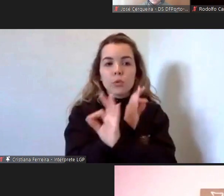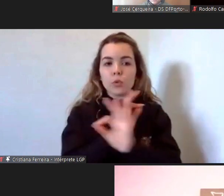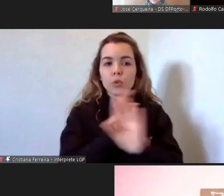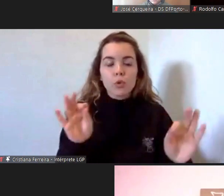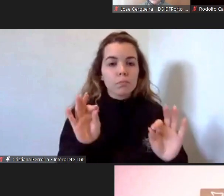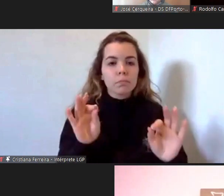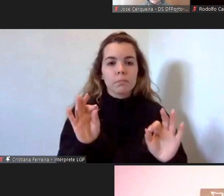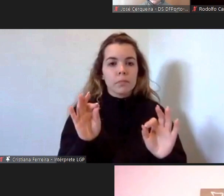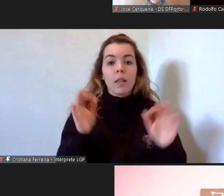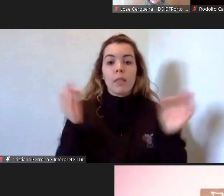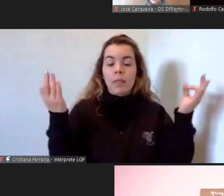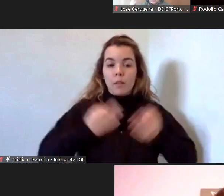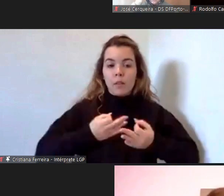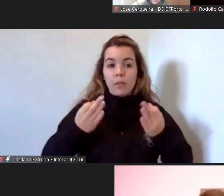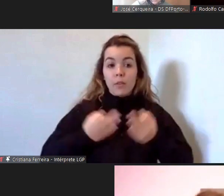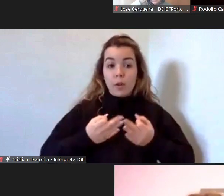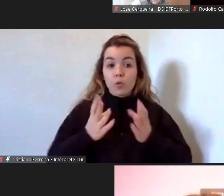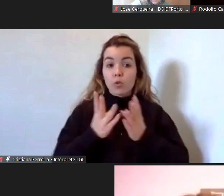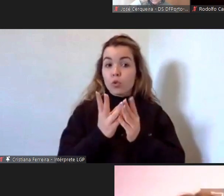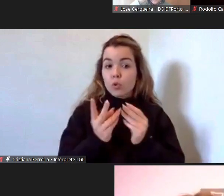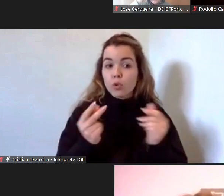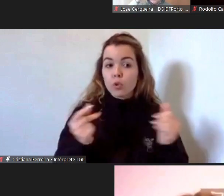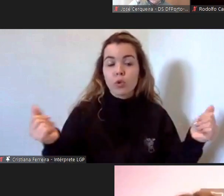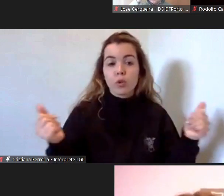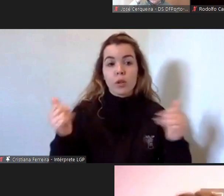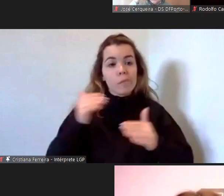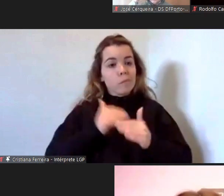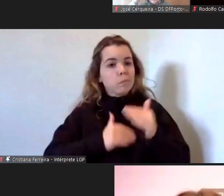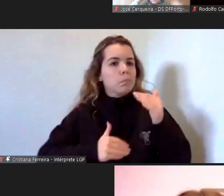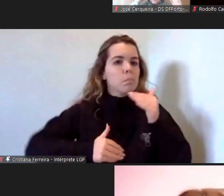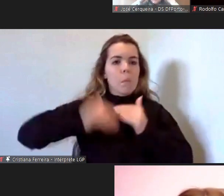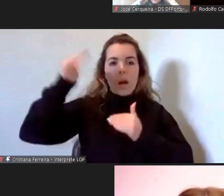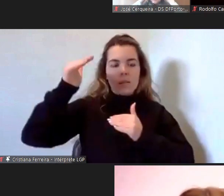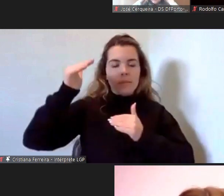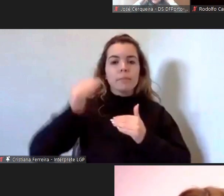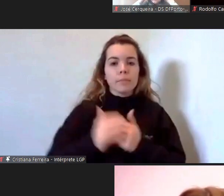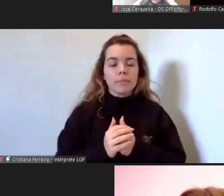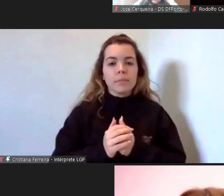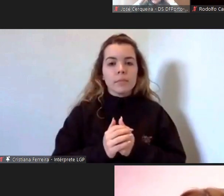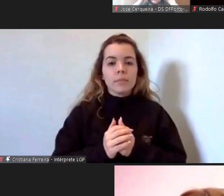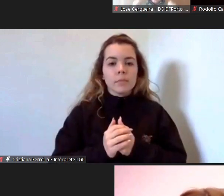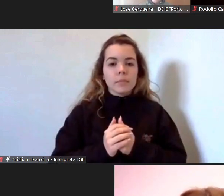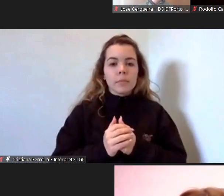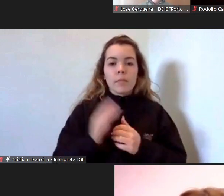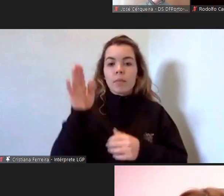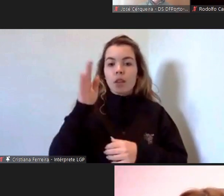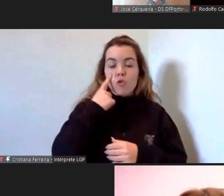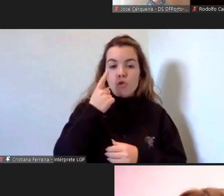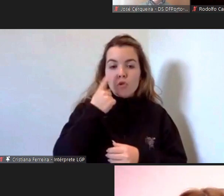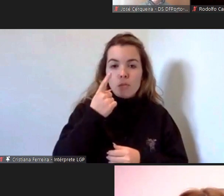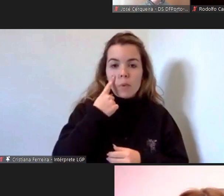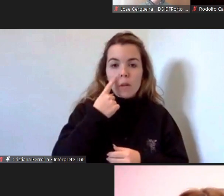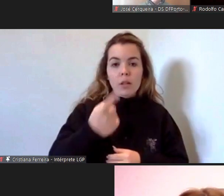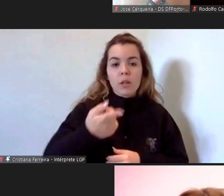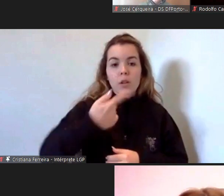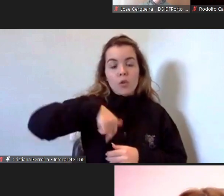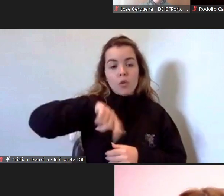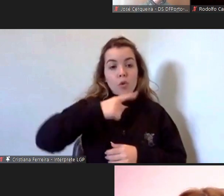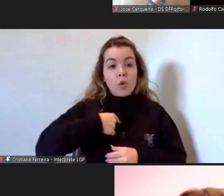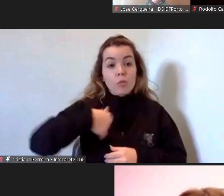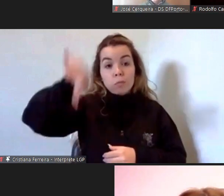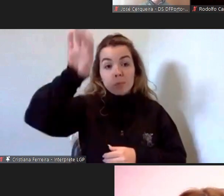de facto os resultados são exponenciais a nossa experiência a nível dos laboratórios de inteligência coletiva